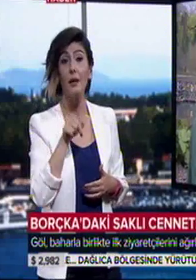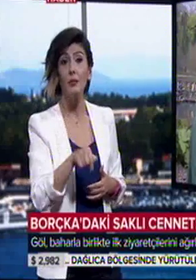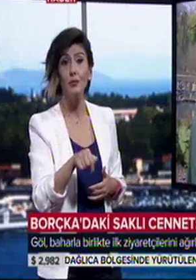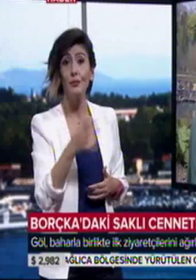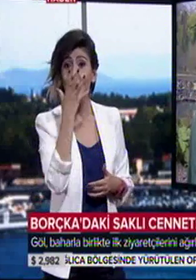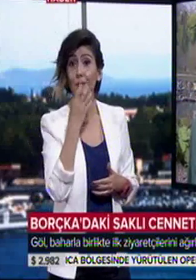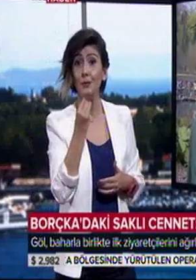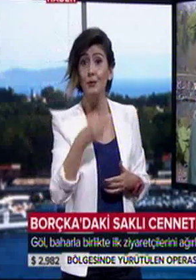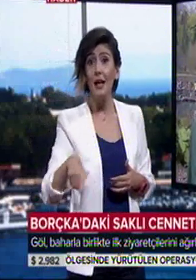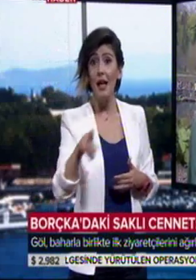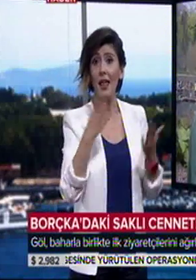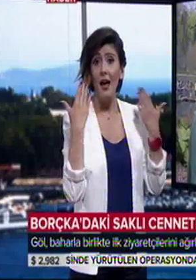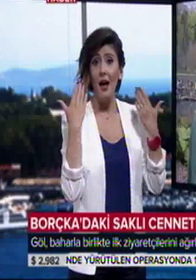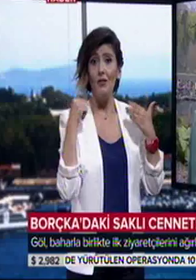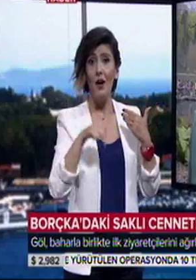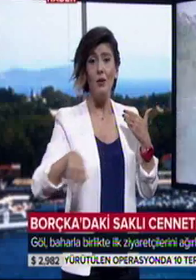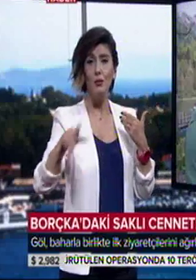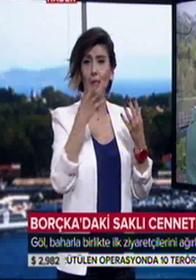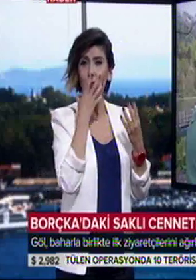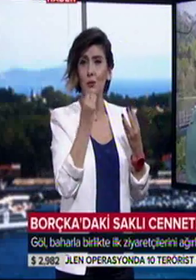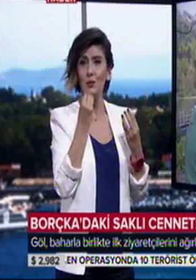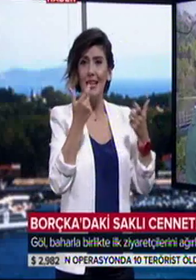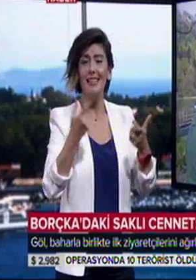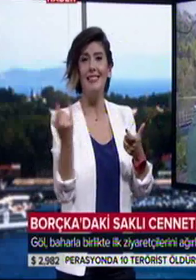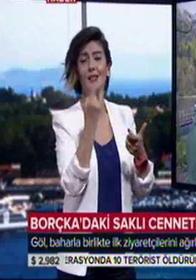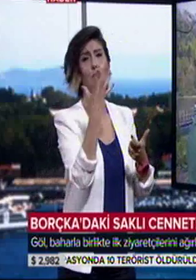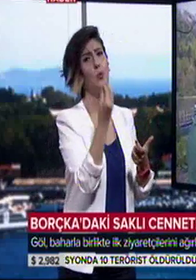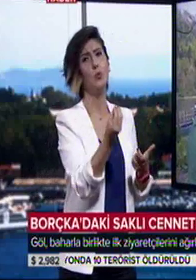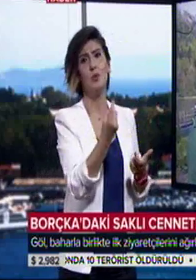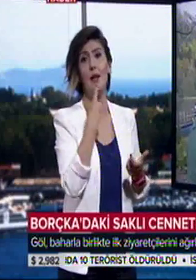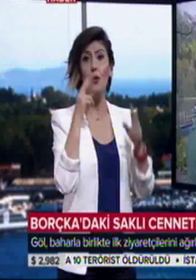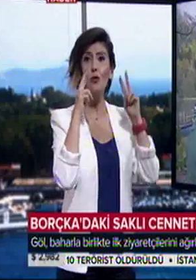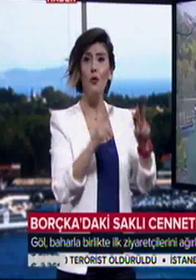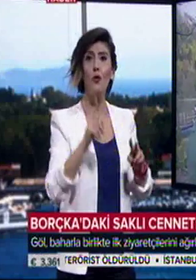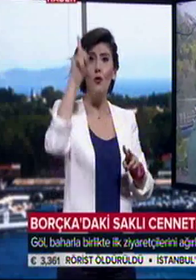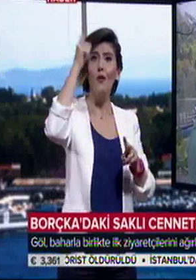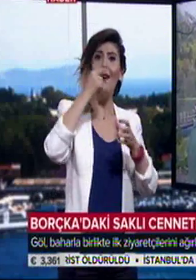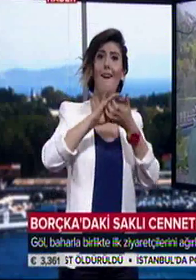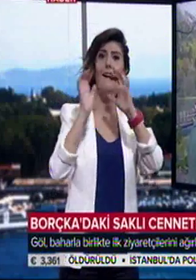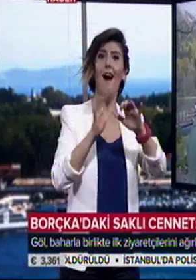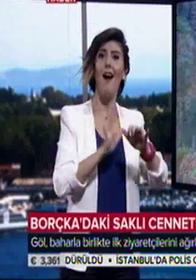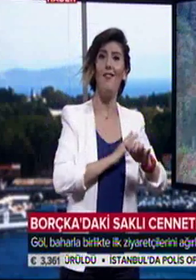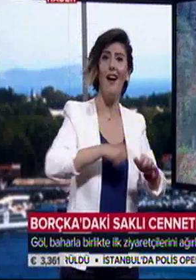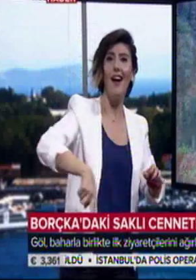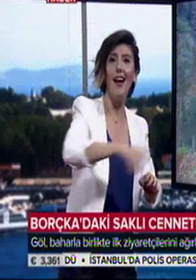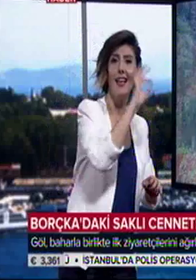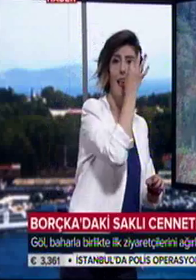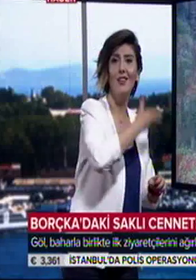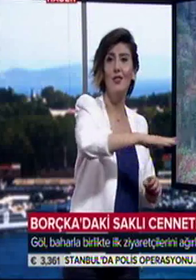yerleri gezmek çok güzel. Görüyorsunuz yukarıda kal var, aşağısı yeşildik, burada güvenlik. Bir tarafta